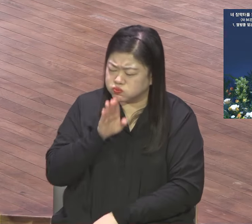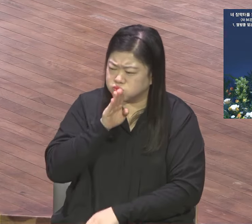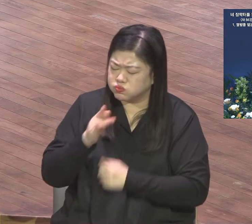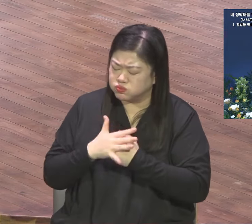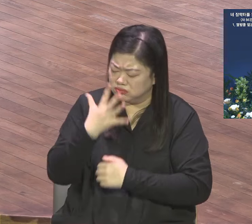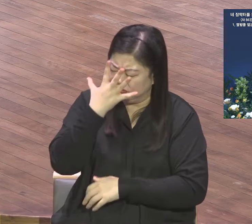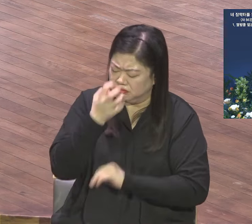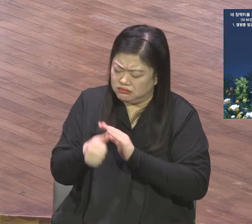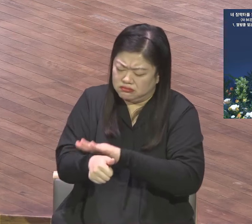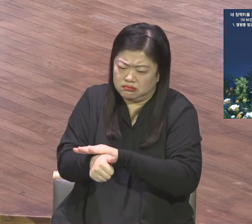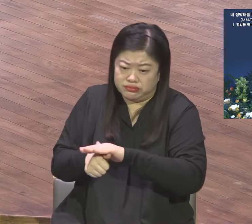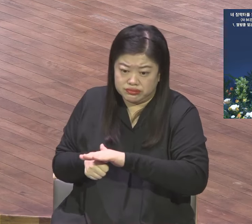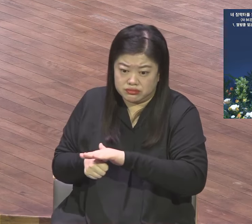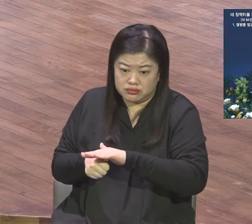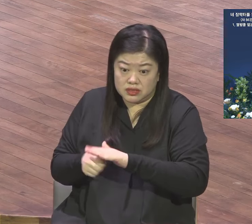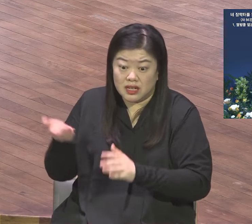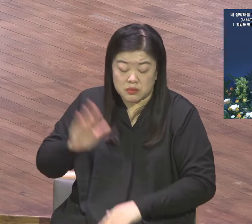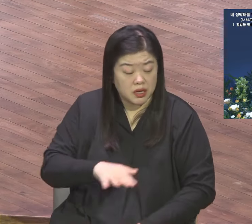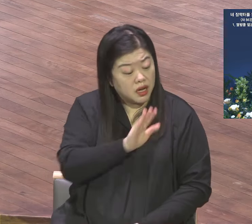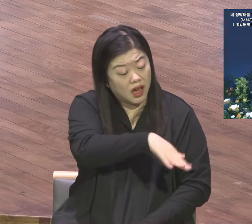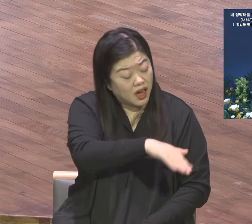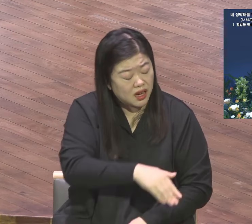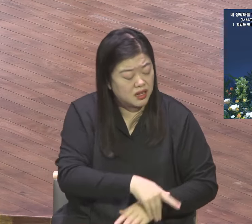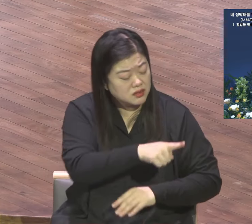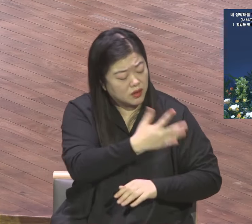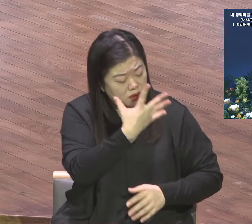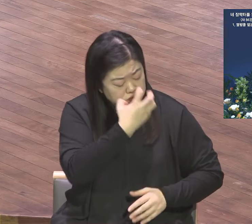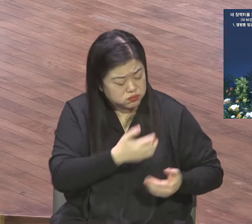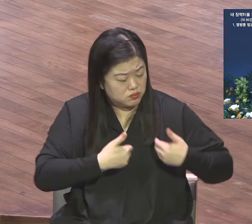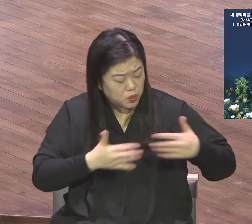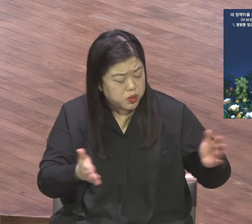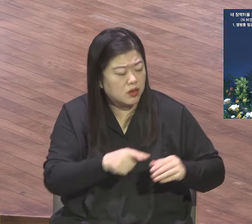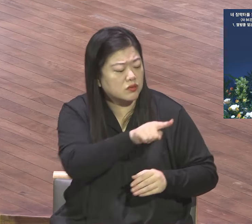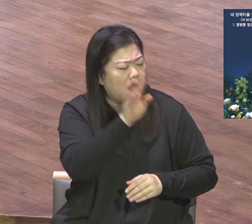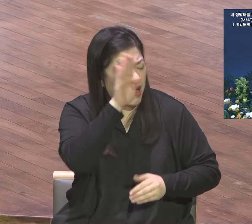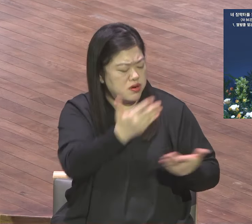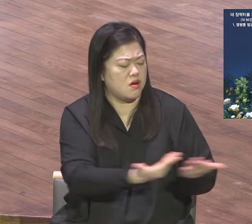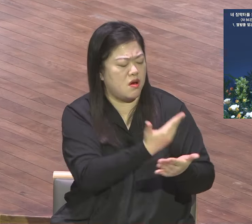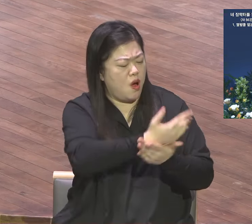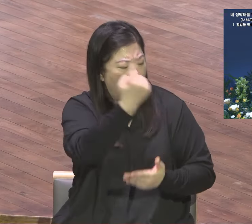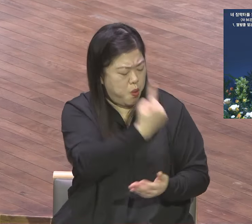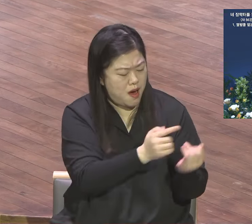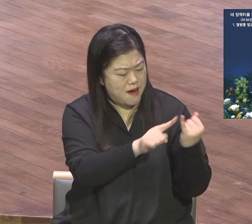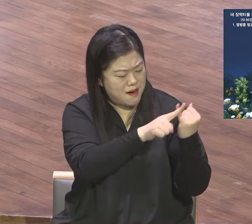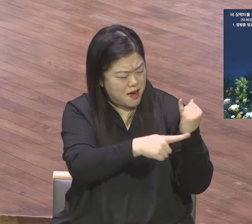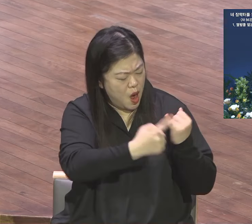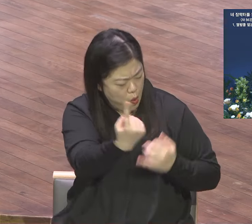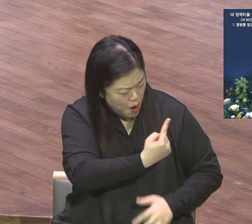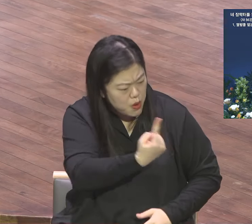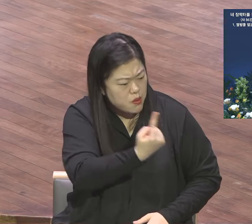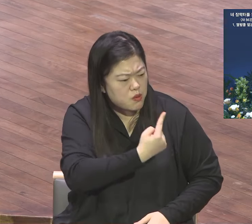너희들이 포로생활을 했지만 이제는 회복과 번성이 될 것이라고 여호와 하나님이 말씀하셨다는 것입니다.